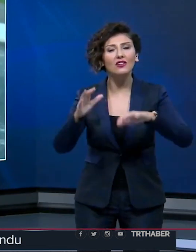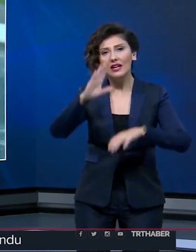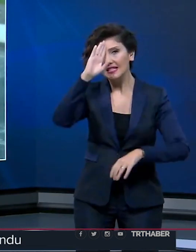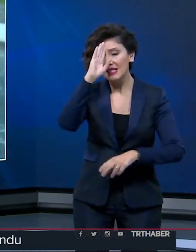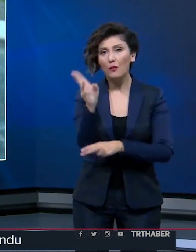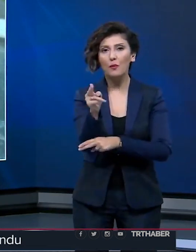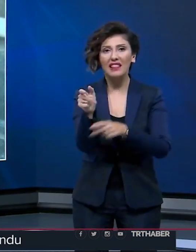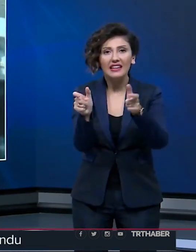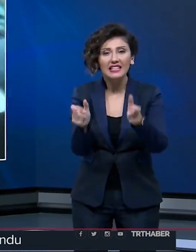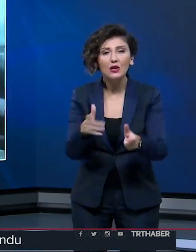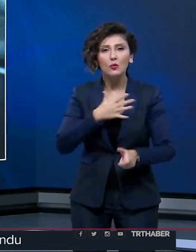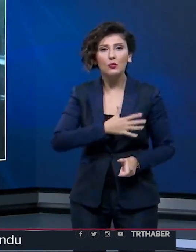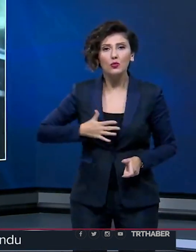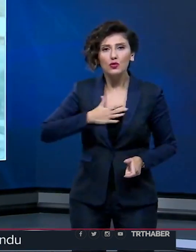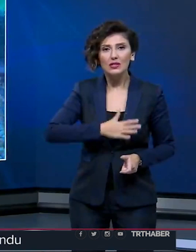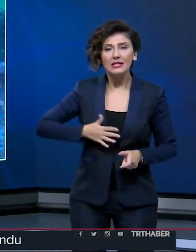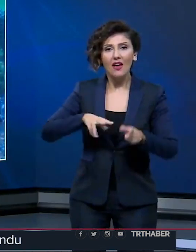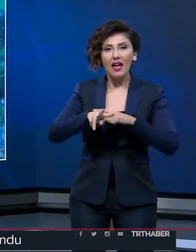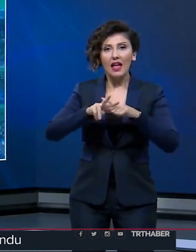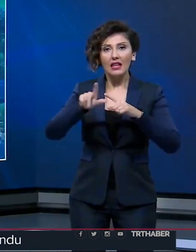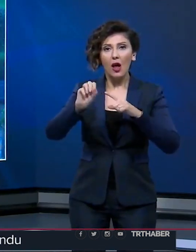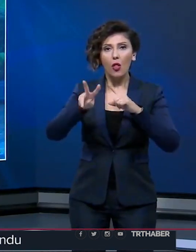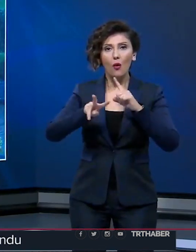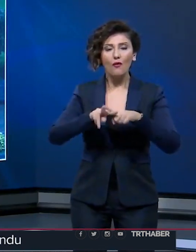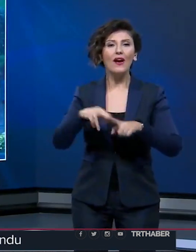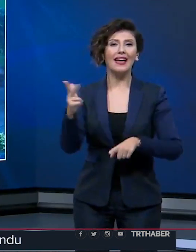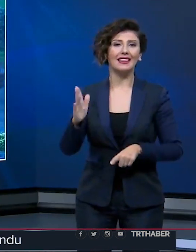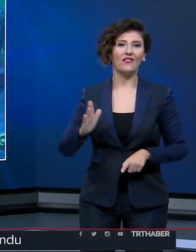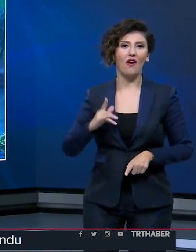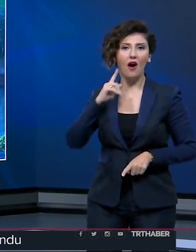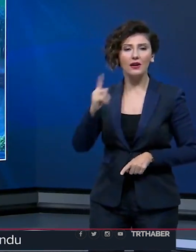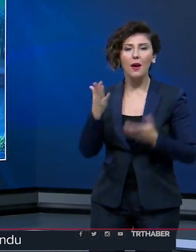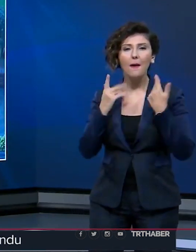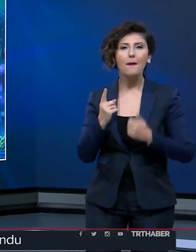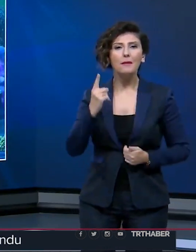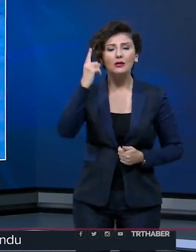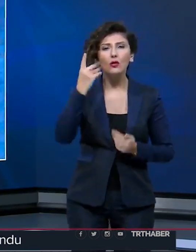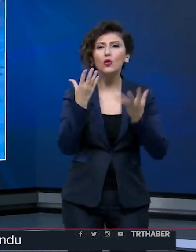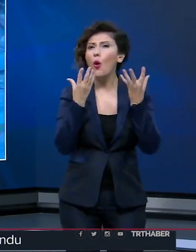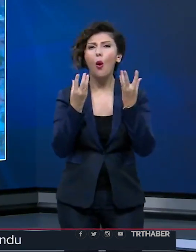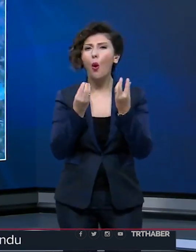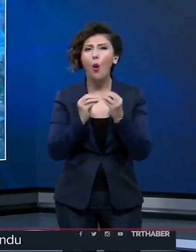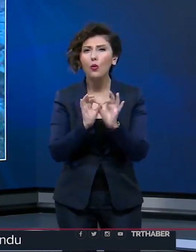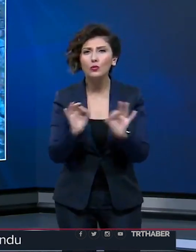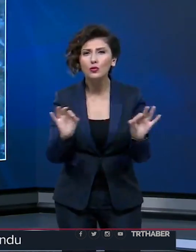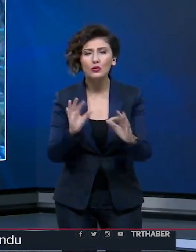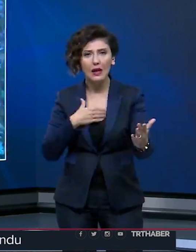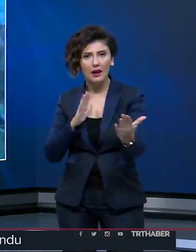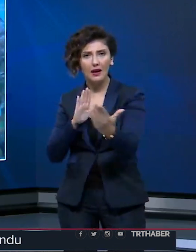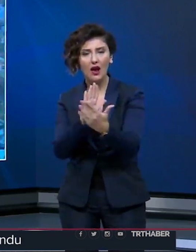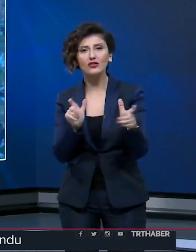İstanbul, Balıkesir, Bursa ve Yalova'yı etkisi altına alacak. Meteoroloji,